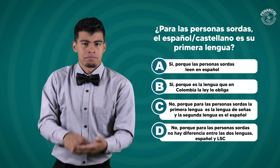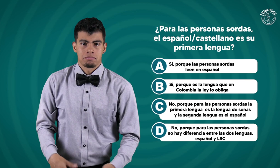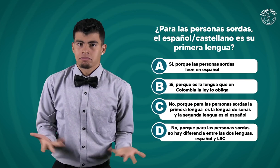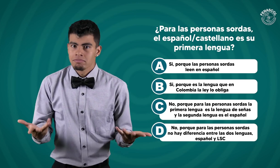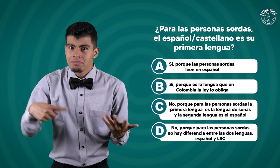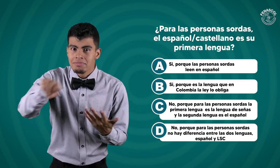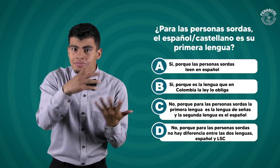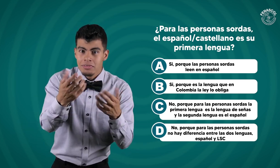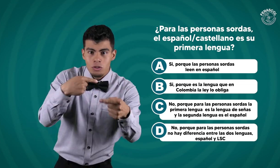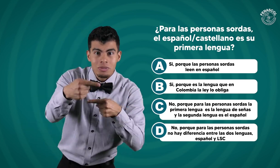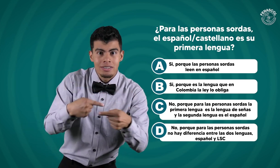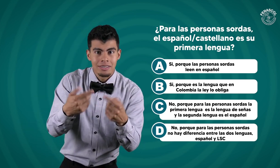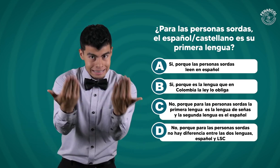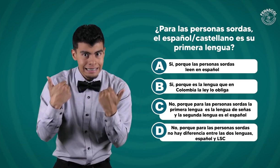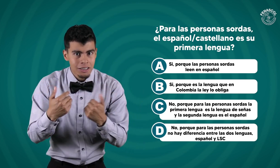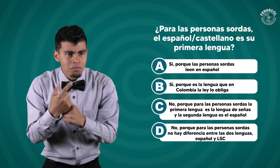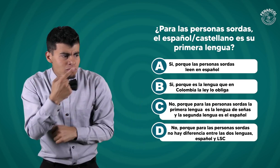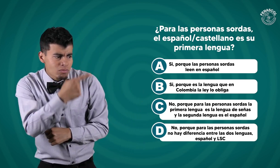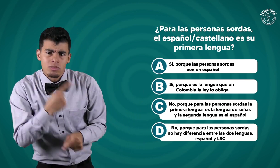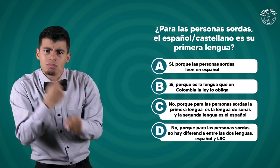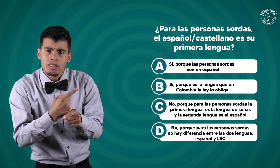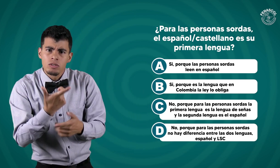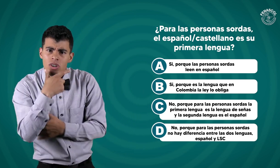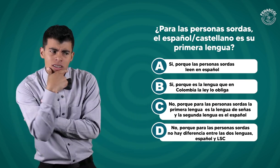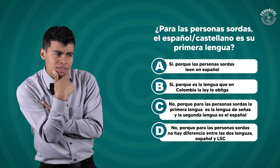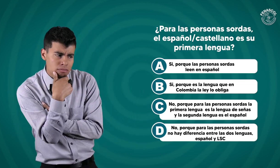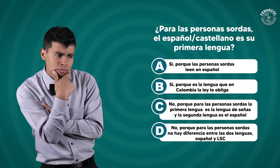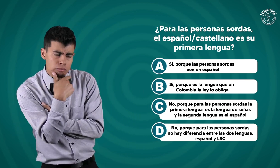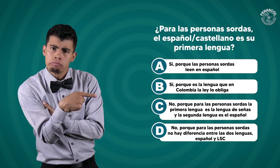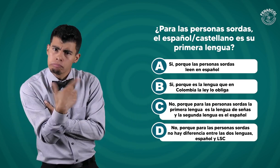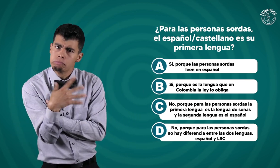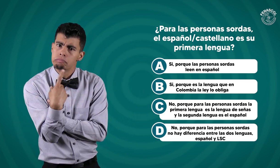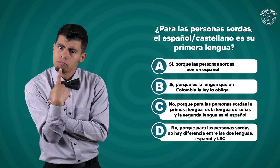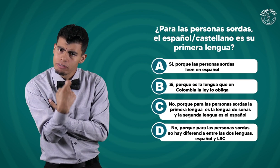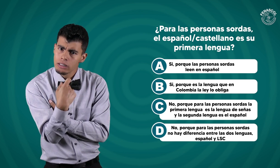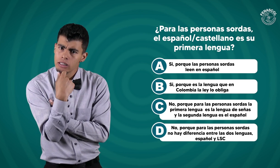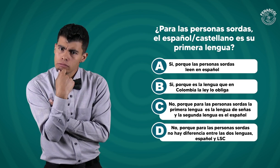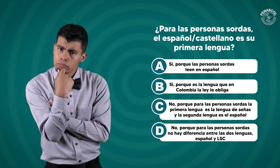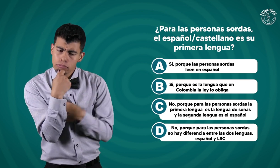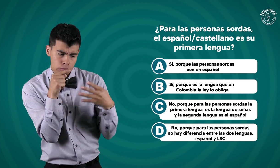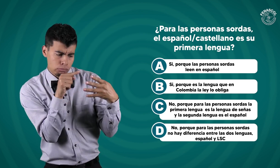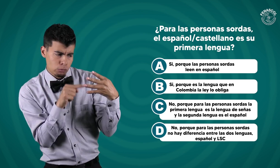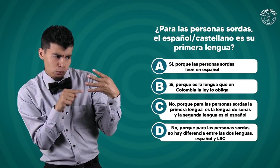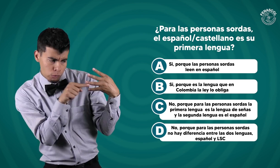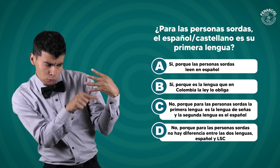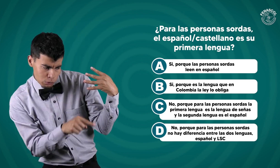colombiana. ¡Vamos! Deja tu comentario. ¿Cuál es la respuesta correcta? ¡Qué difícil esta pregunta!